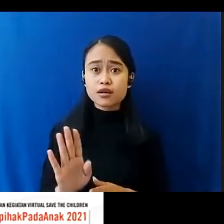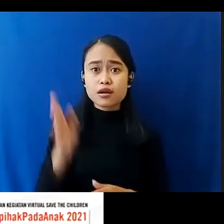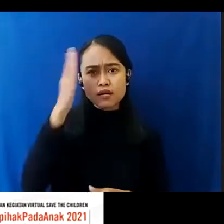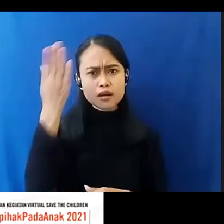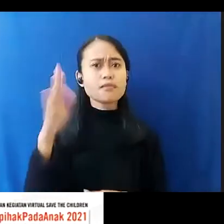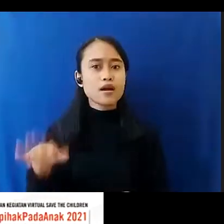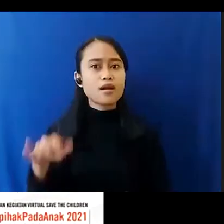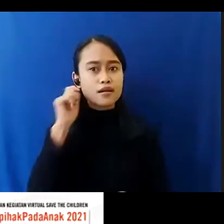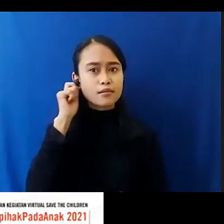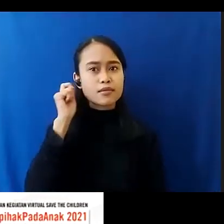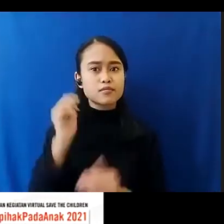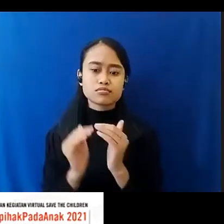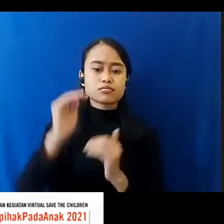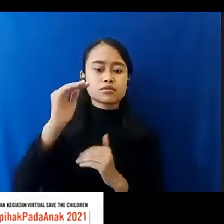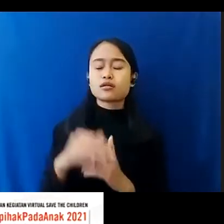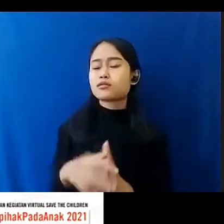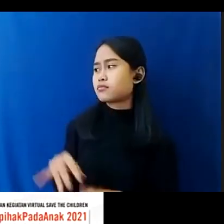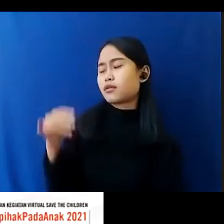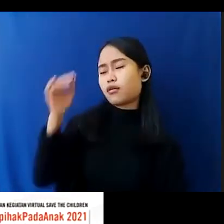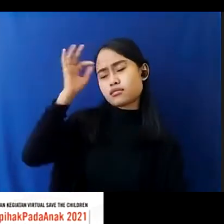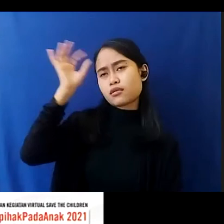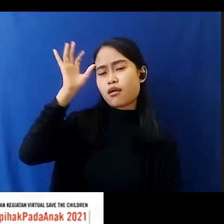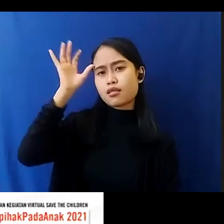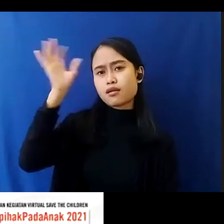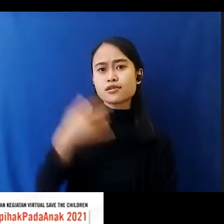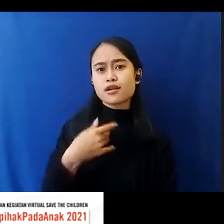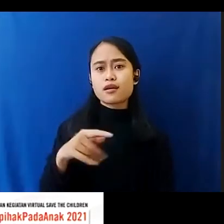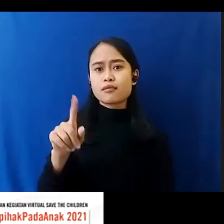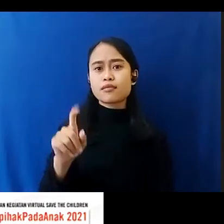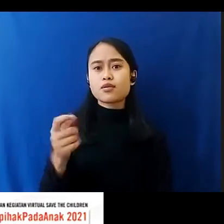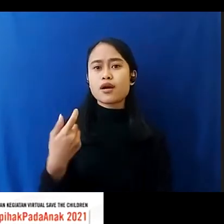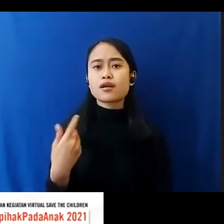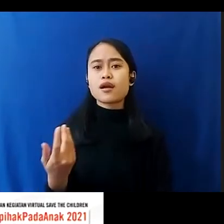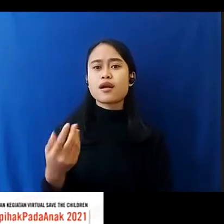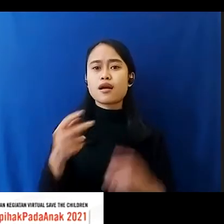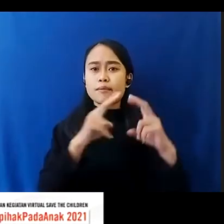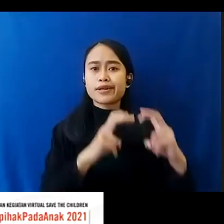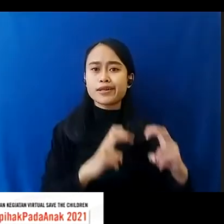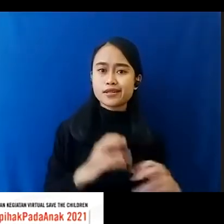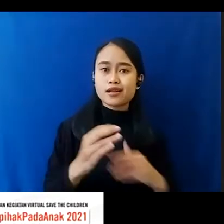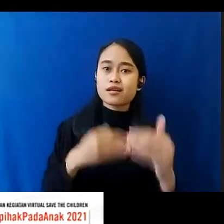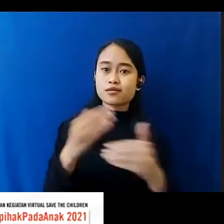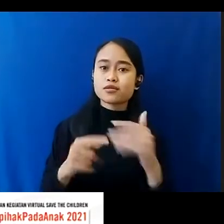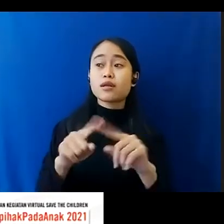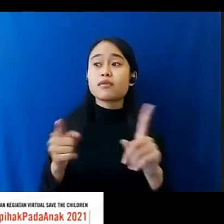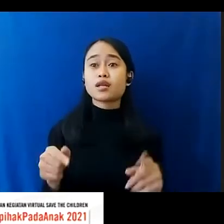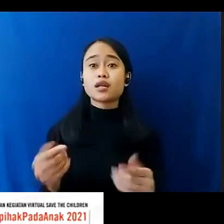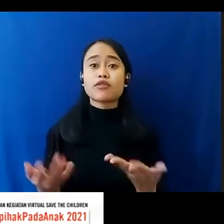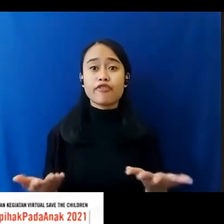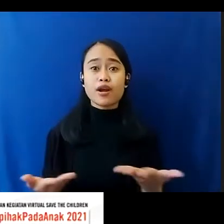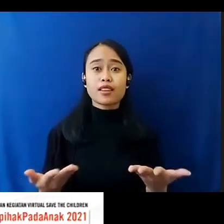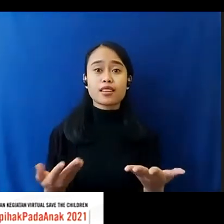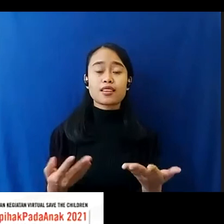Perempuan Yang Lebih Meningkat Saya Perlu Ada Studi Lanjutan Tetapi Ini Kita Melihat Fakta Data Yang Ada